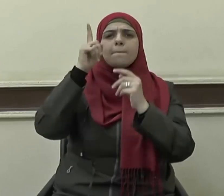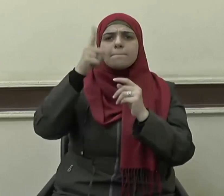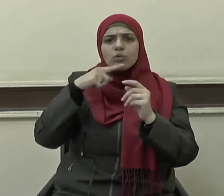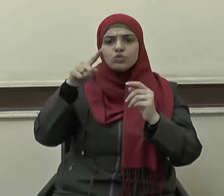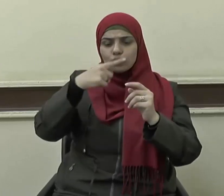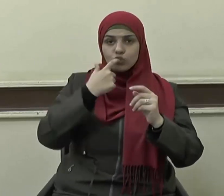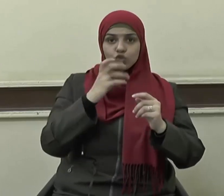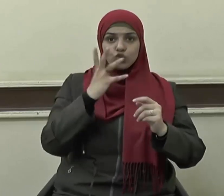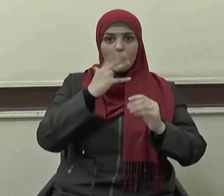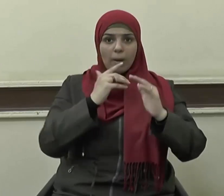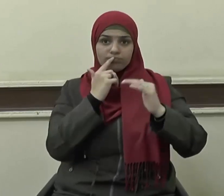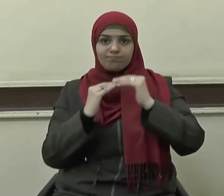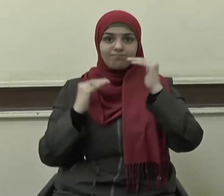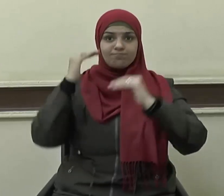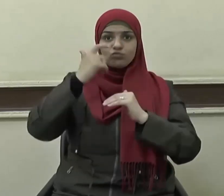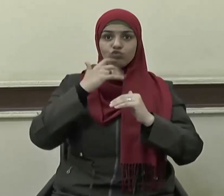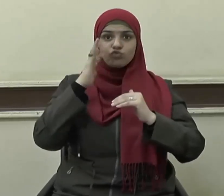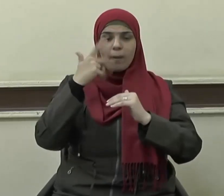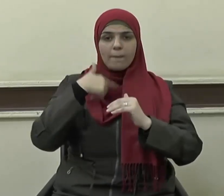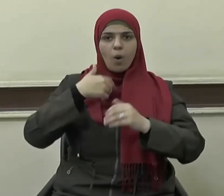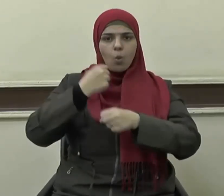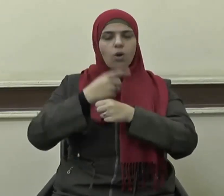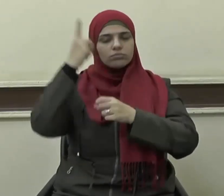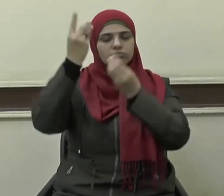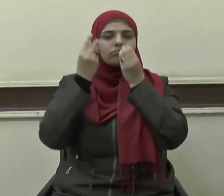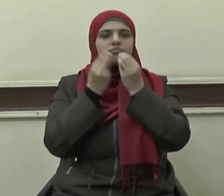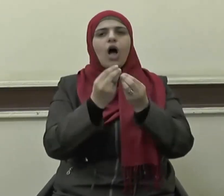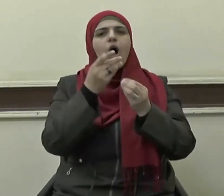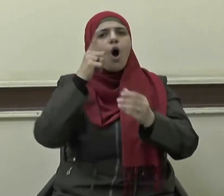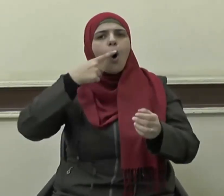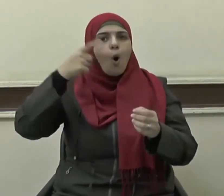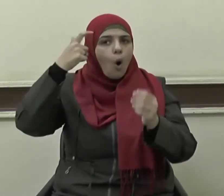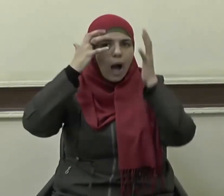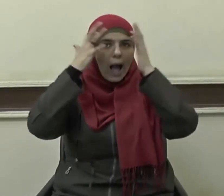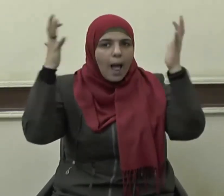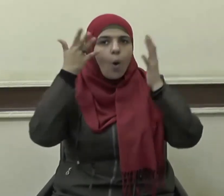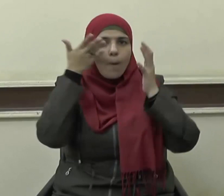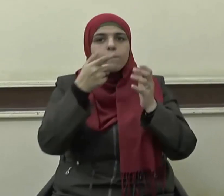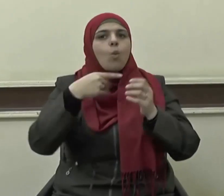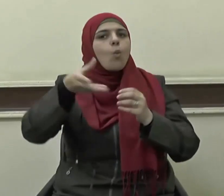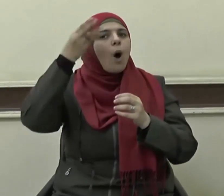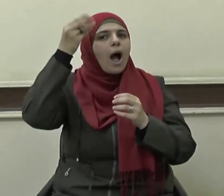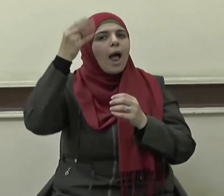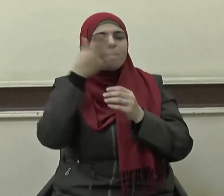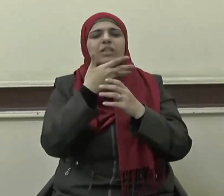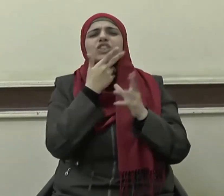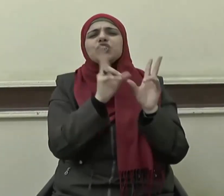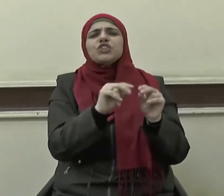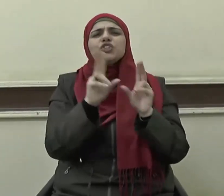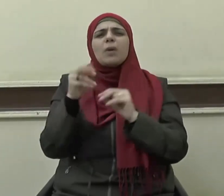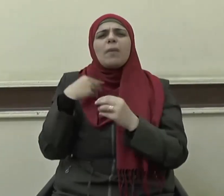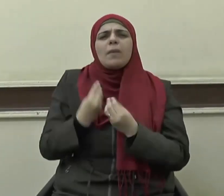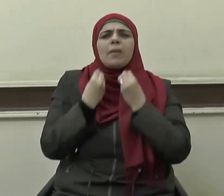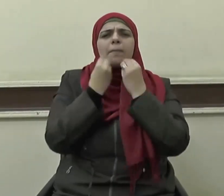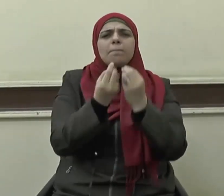أشده واستوى آتيناه حكما وعلما وكذلك نجزي المحسنين